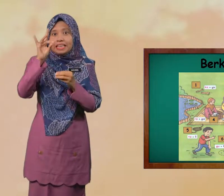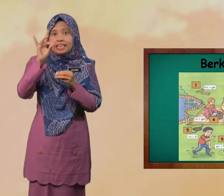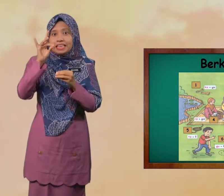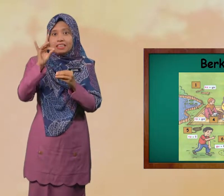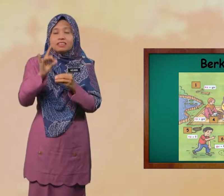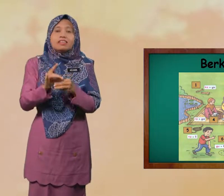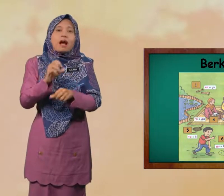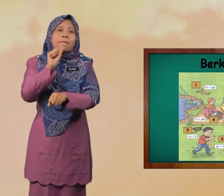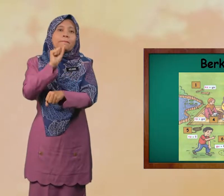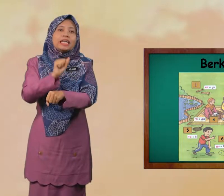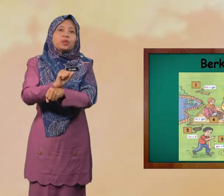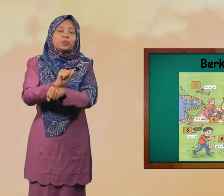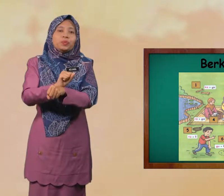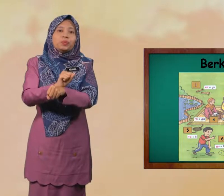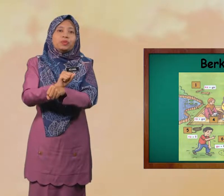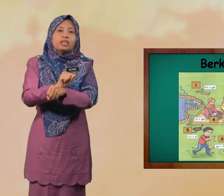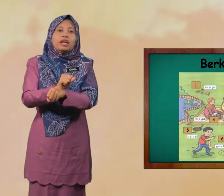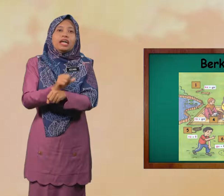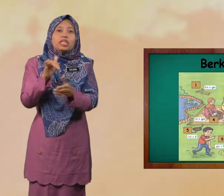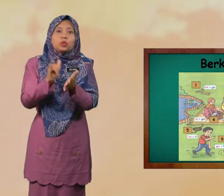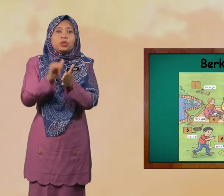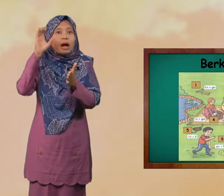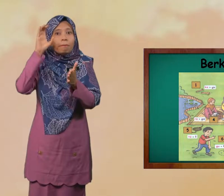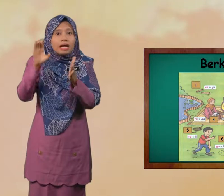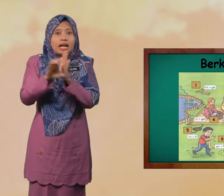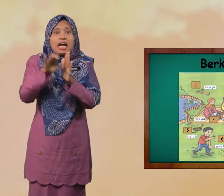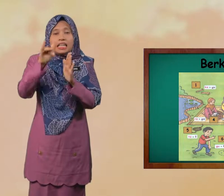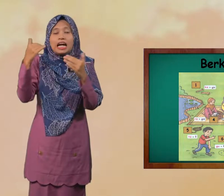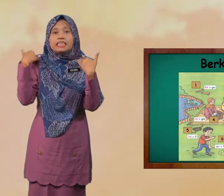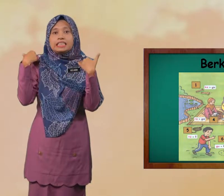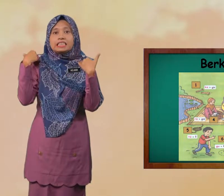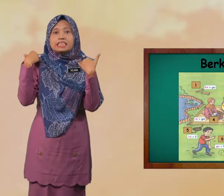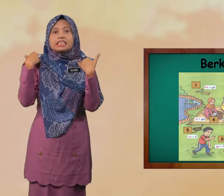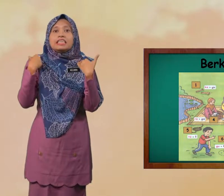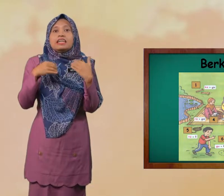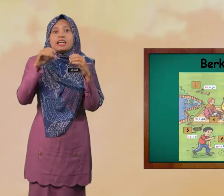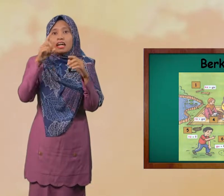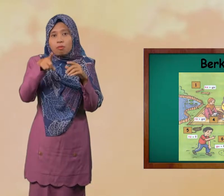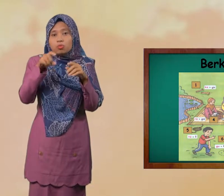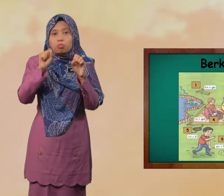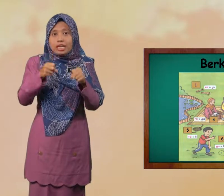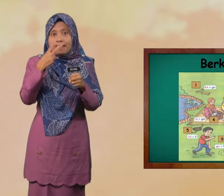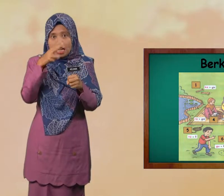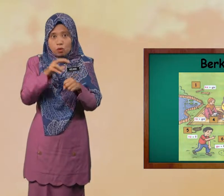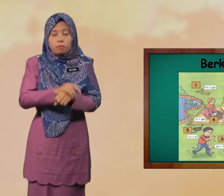Batu Itu Gambar Yang Ada Yang Kamu Boleh Tengok